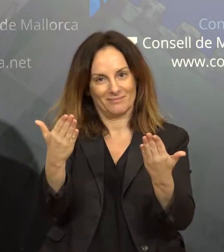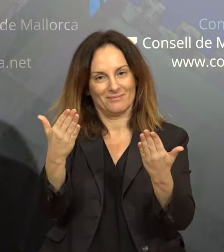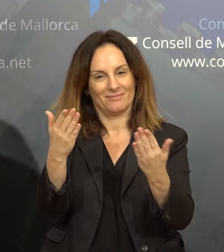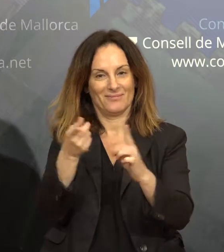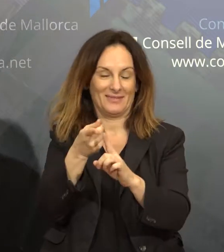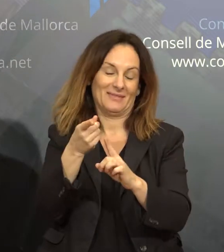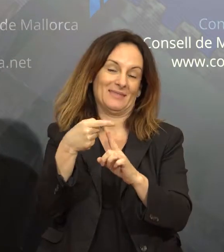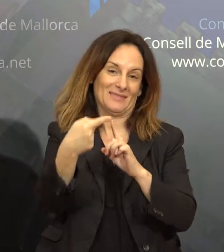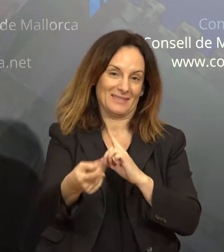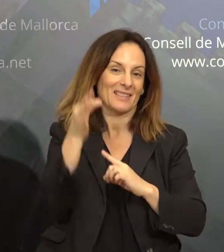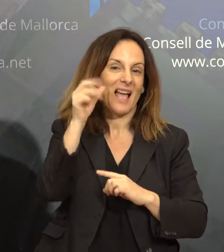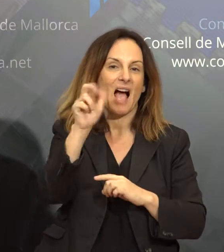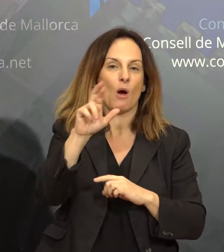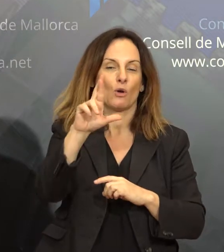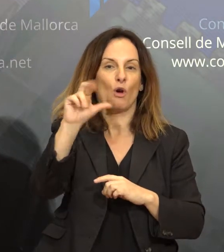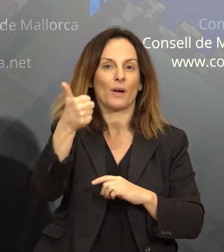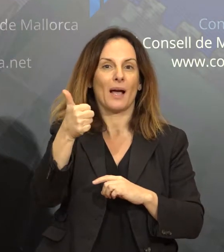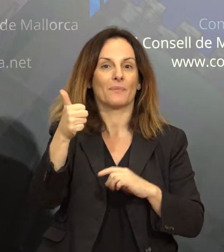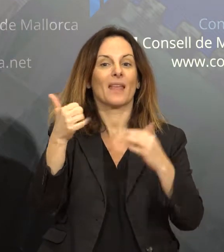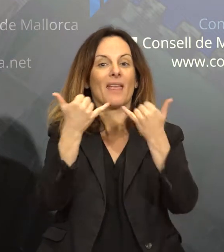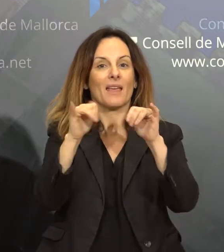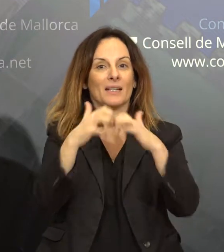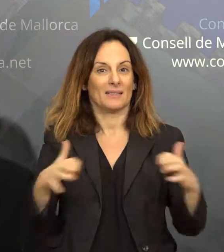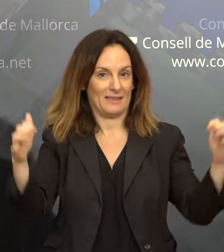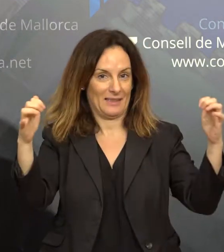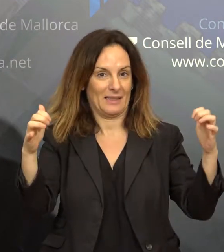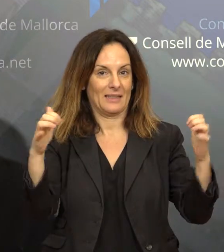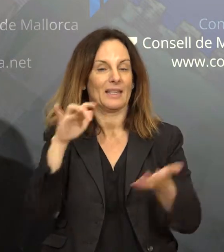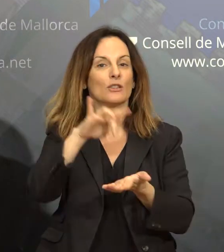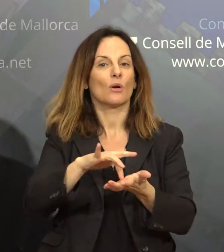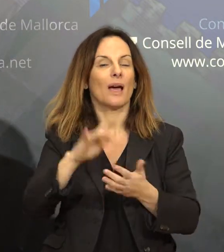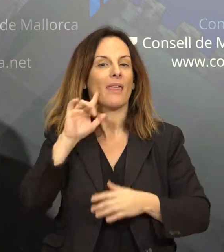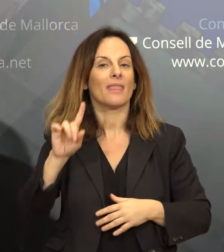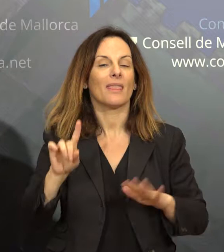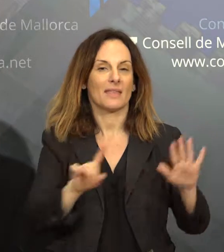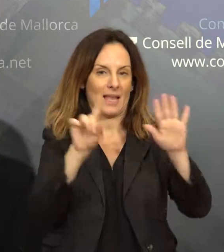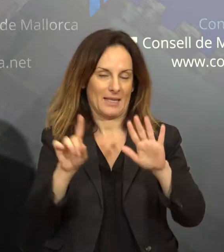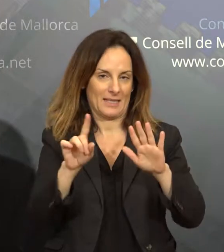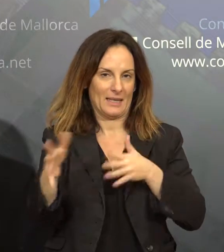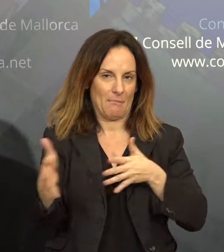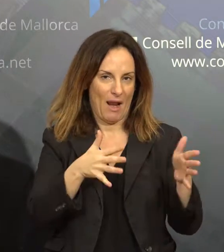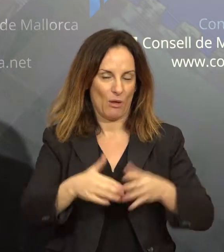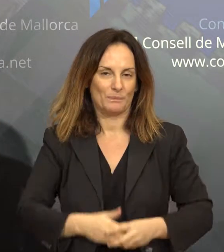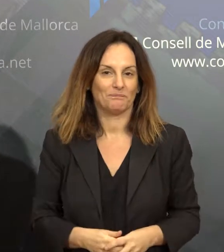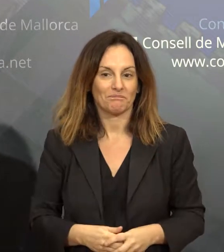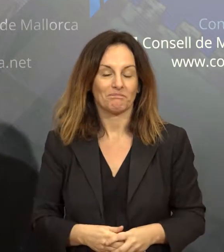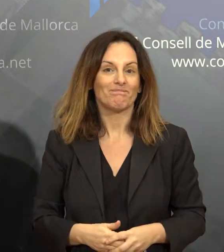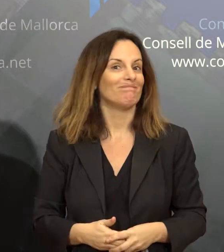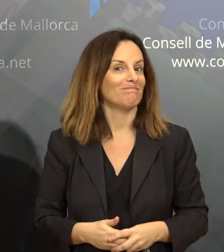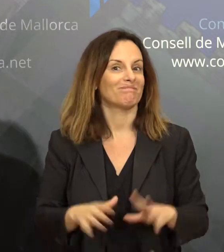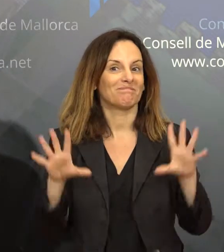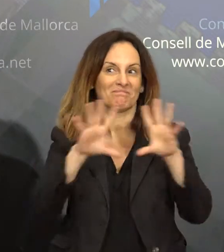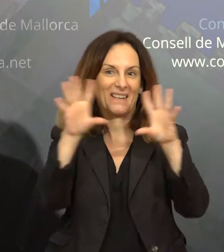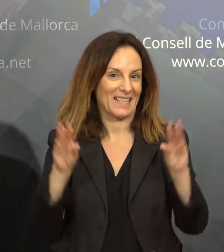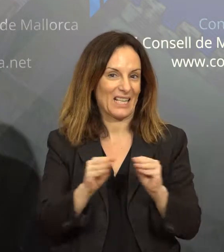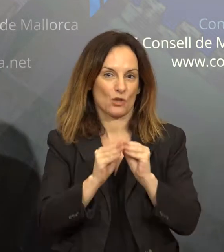acte que es dura a terme a sa sala de plans, com he dit, el dia 6 de març. Bé, això és un resum d'aquests